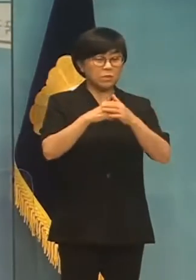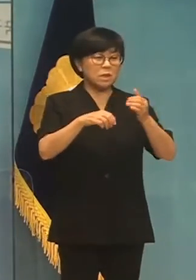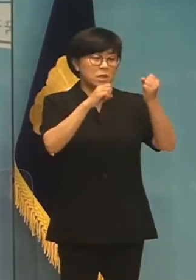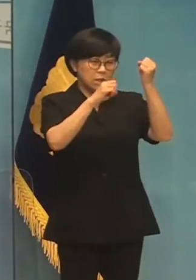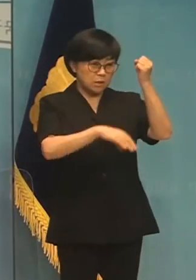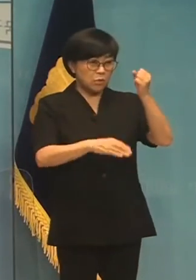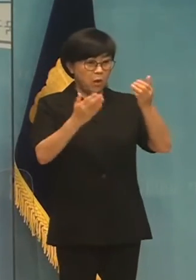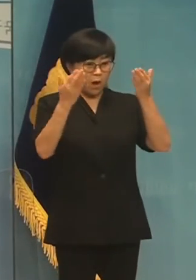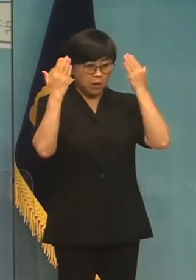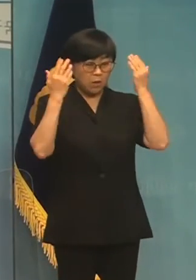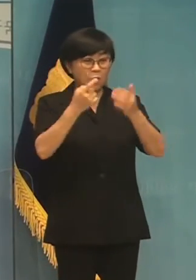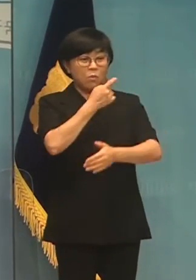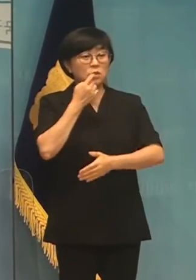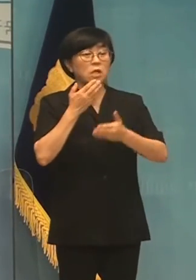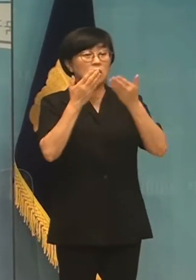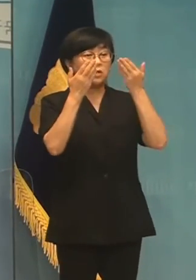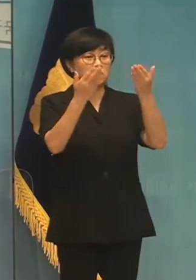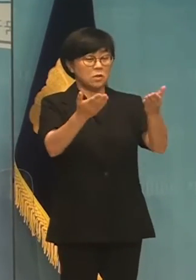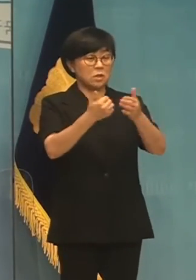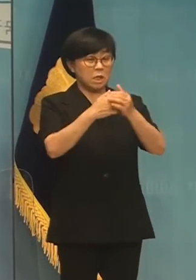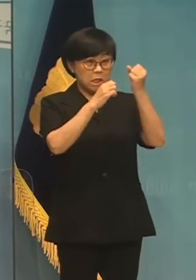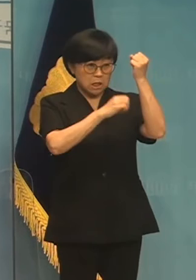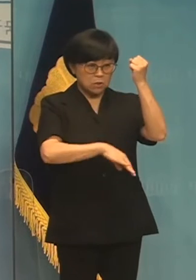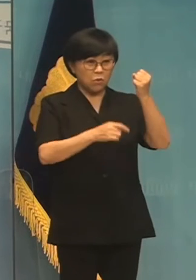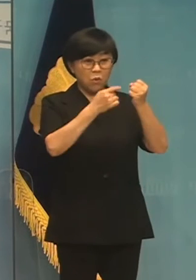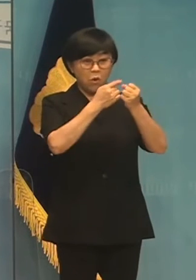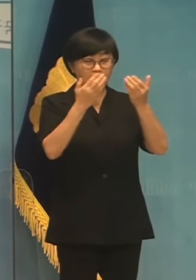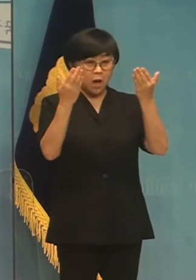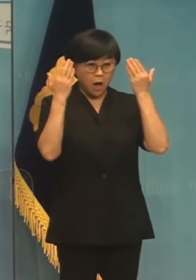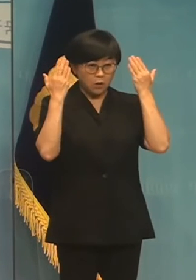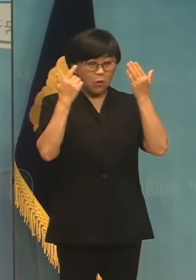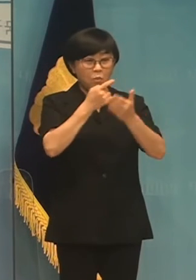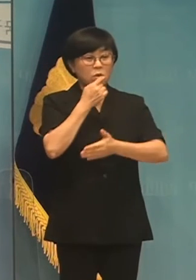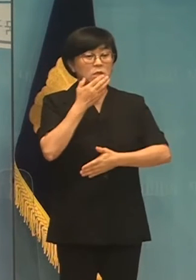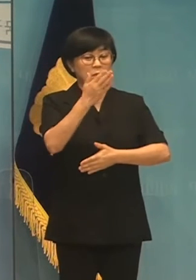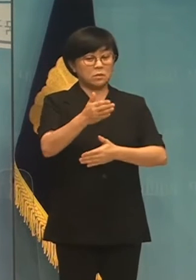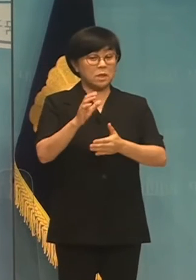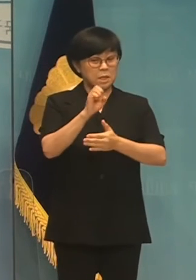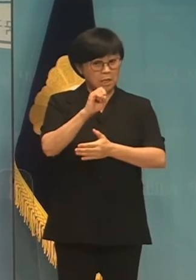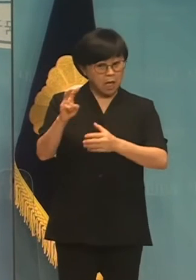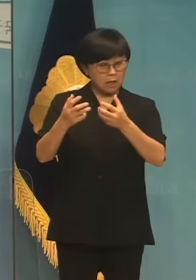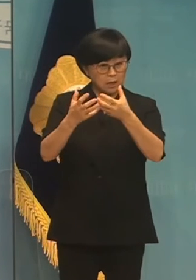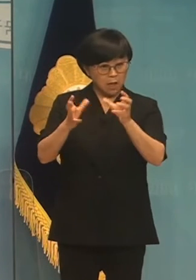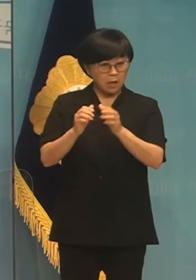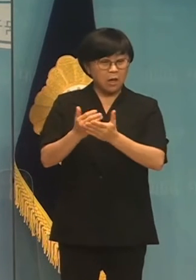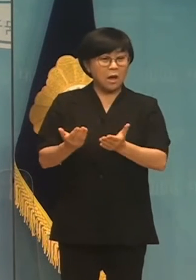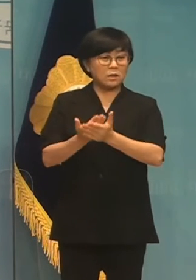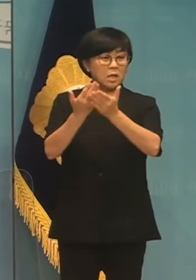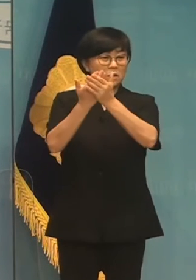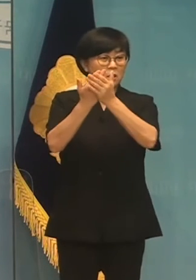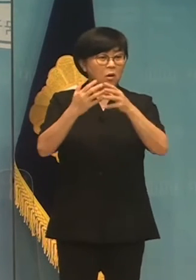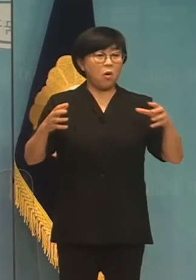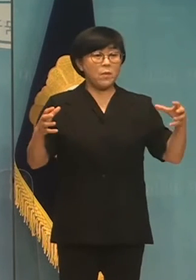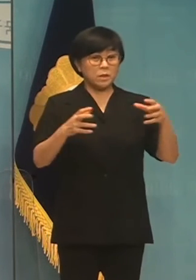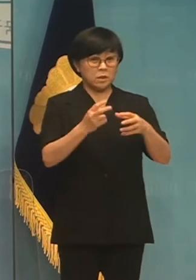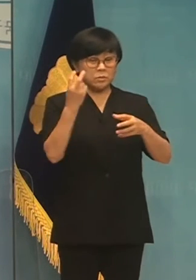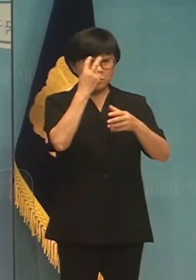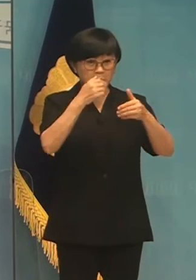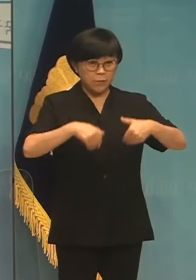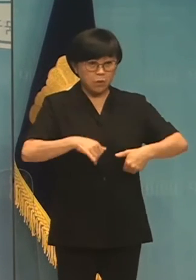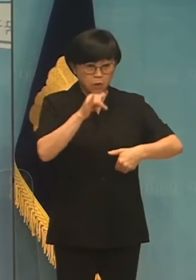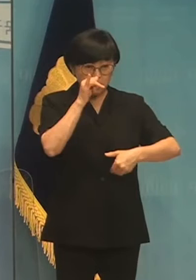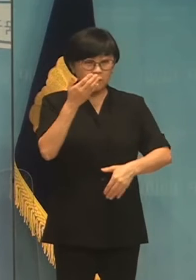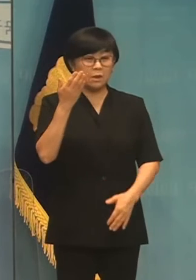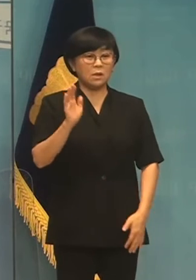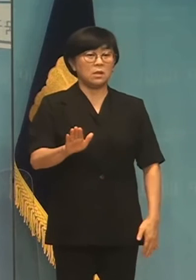기초학력을 보장하겠다는 기초학력 보장법은 야당의 학력항상지원법과 병합해서 신사되어야 함에도